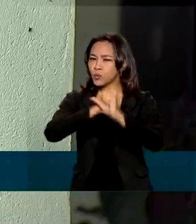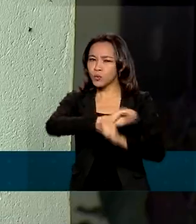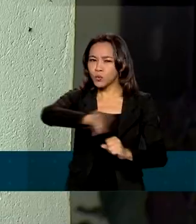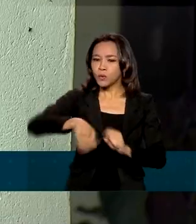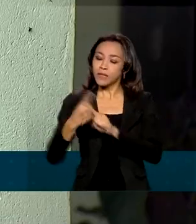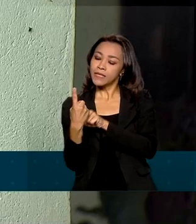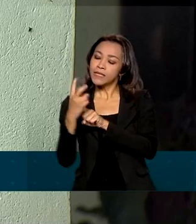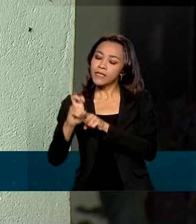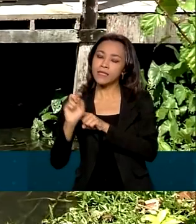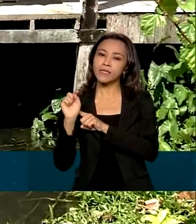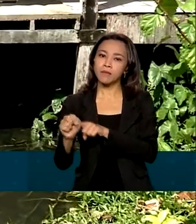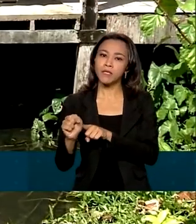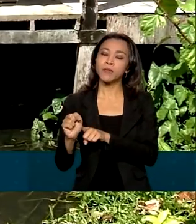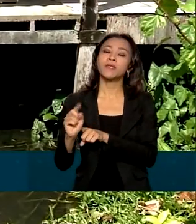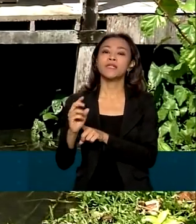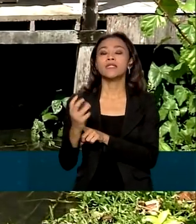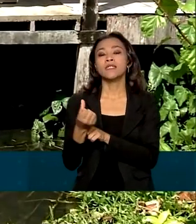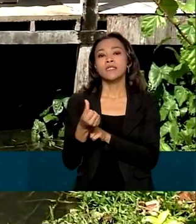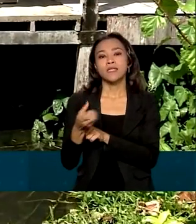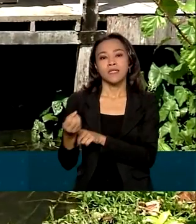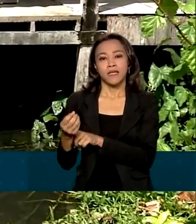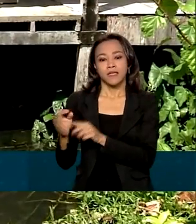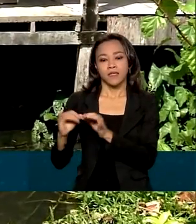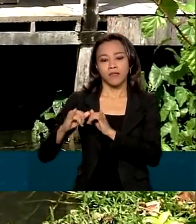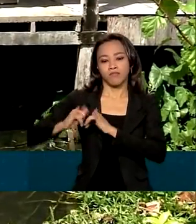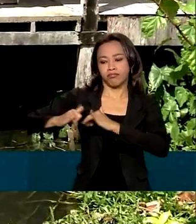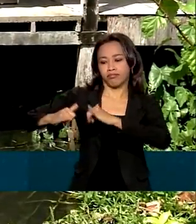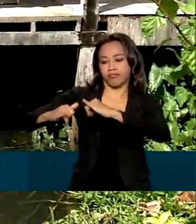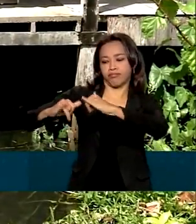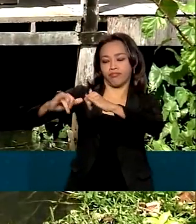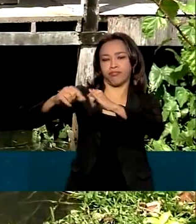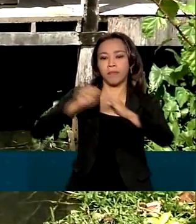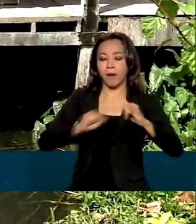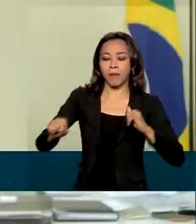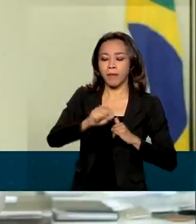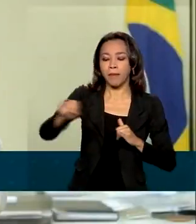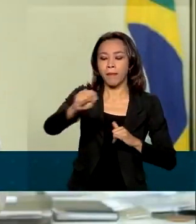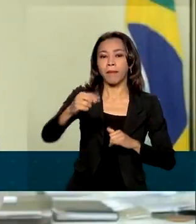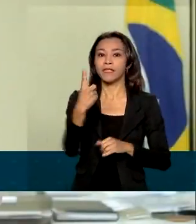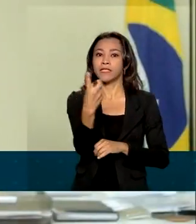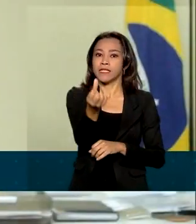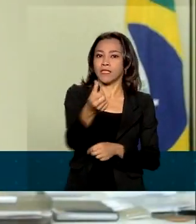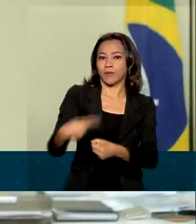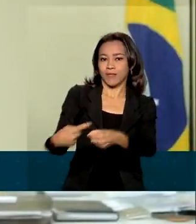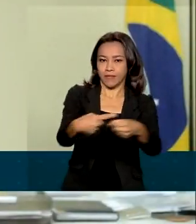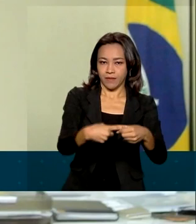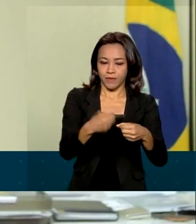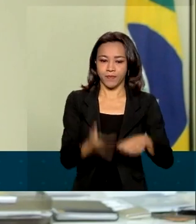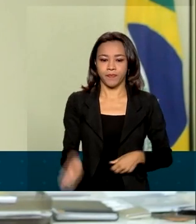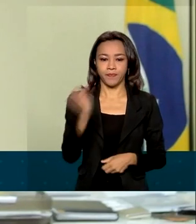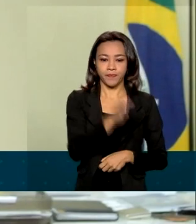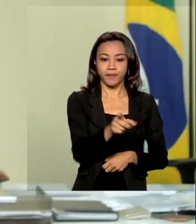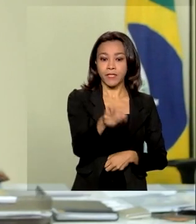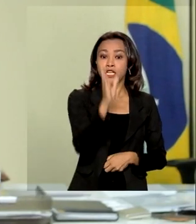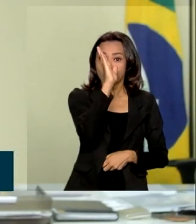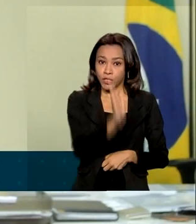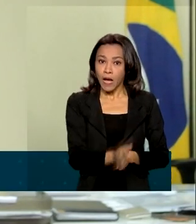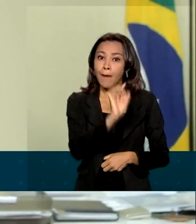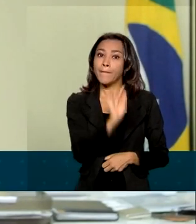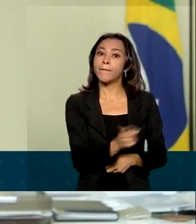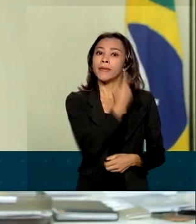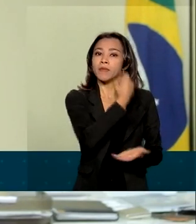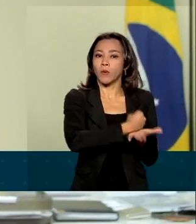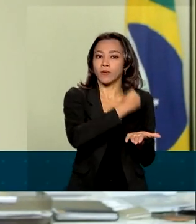mil e 600 ligações nos 16 municípios da ilha. Já aprovamos o primeiro contrato